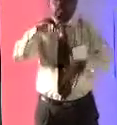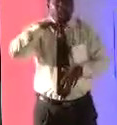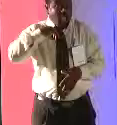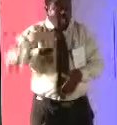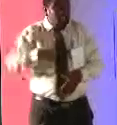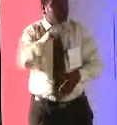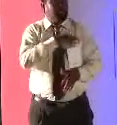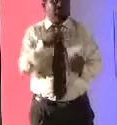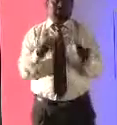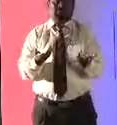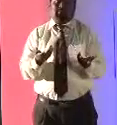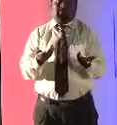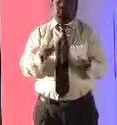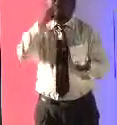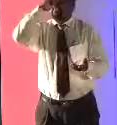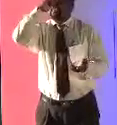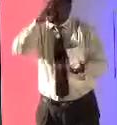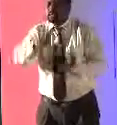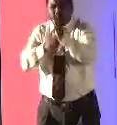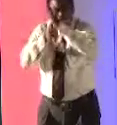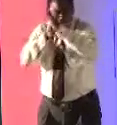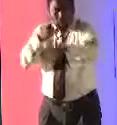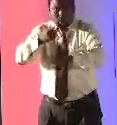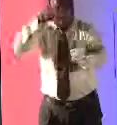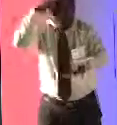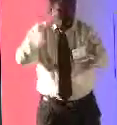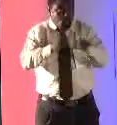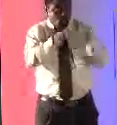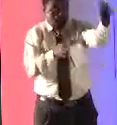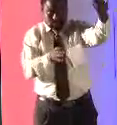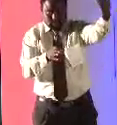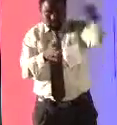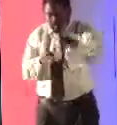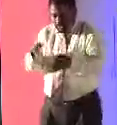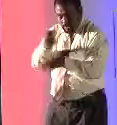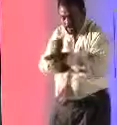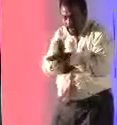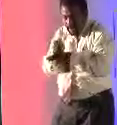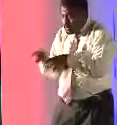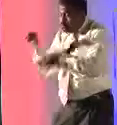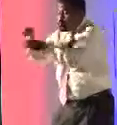نعلم البرنامج كيف يترجم أو يتكلم بلغات الإشارة المتعددة